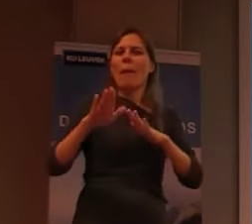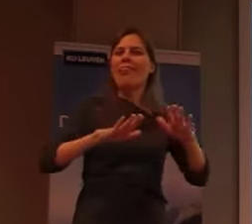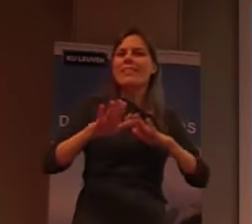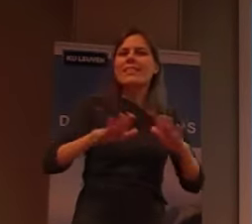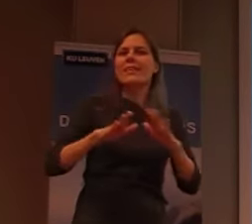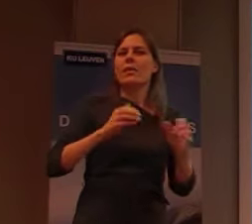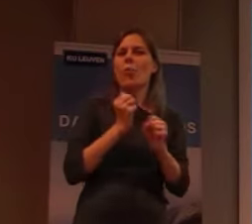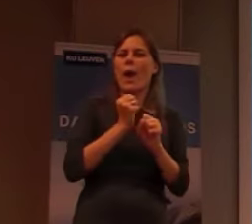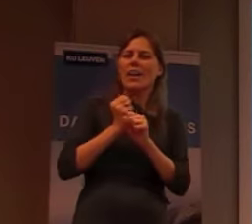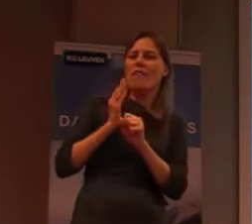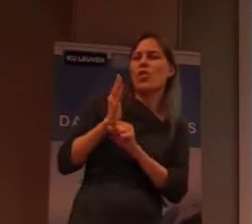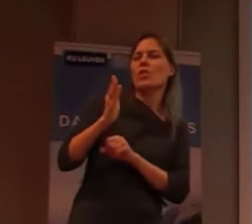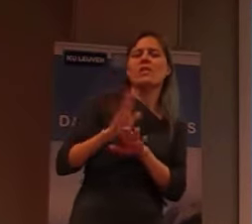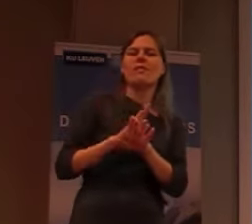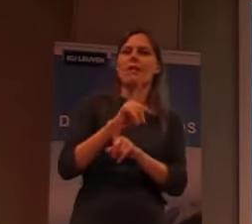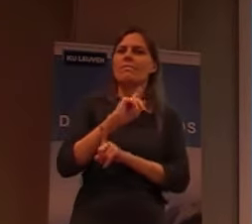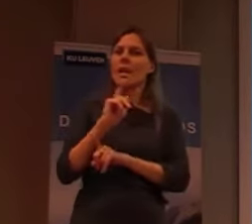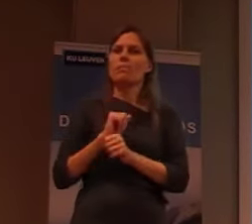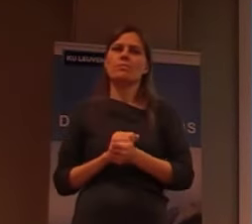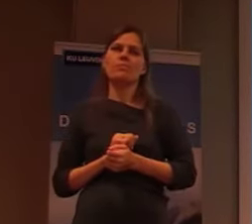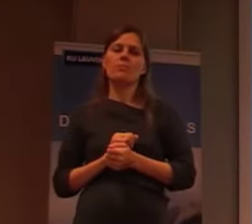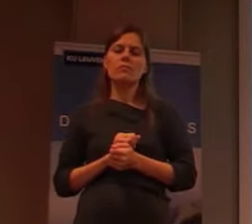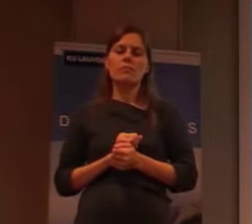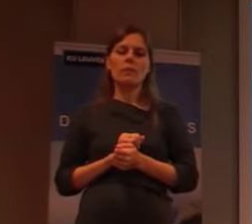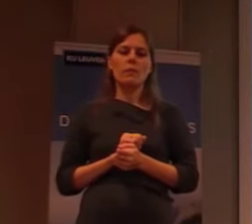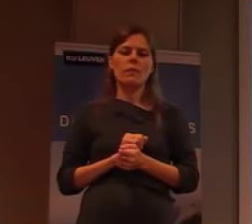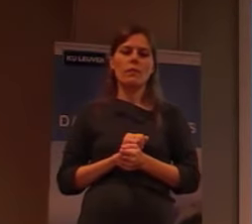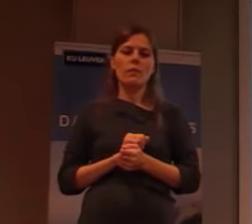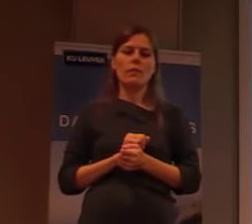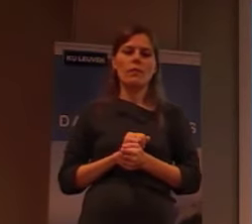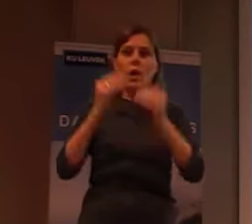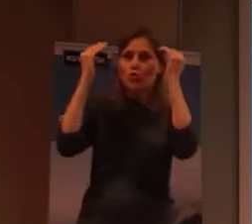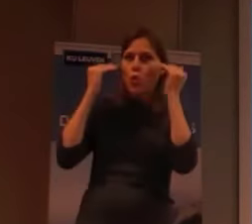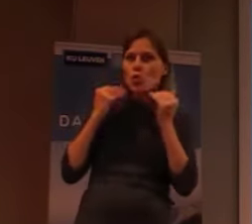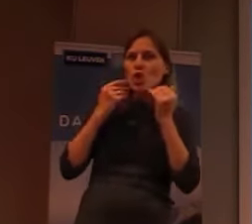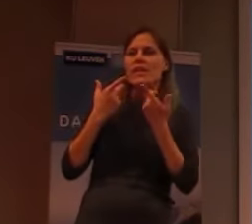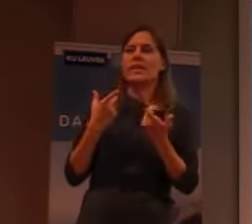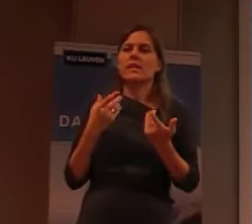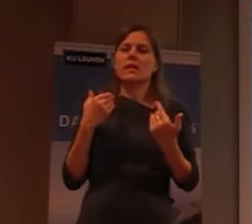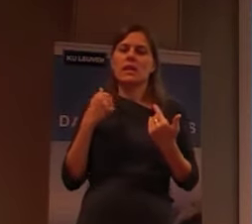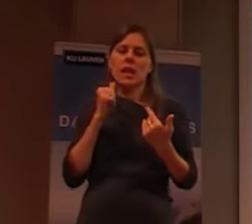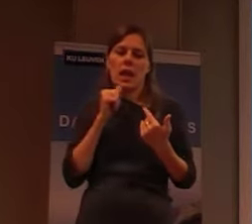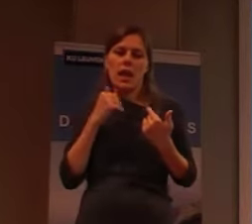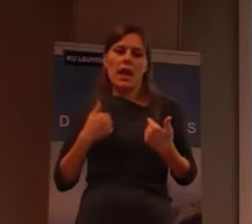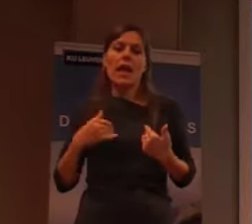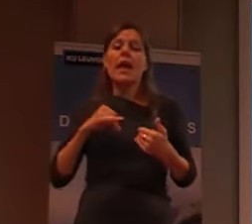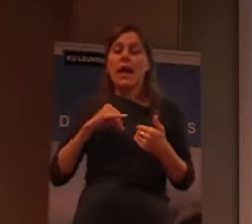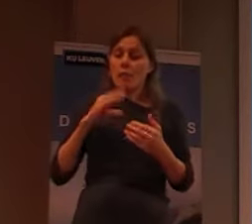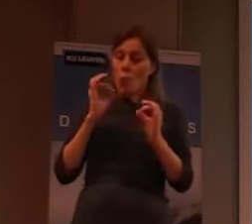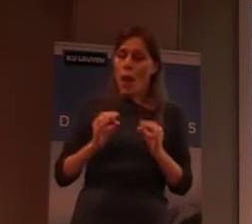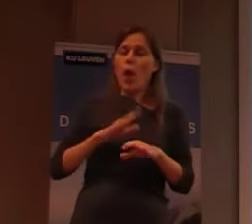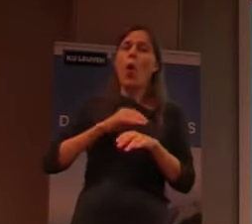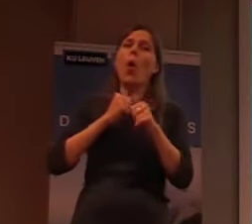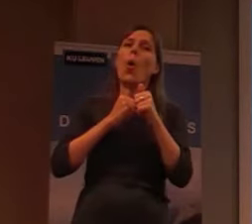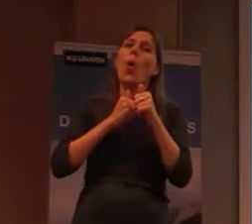Die zusters, die waren, die, die, die waren eigenlijk, opgeleid, in de geneeskunde. Die